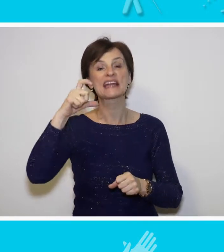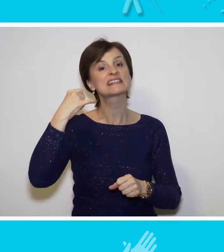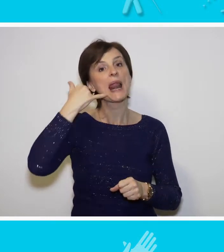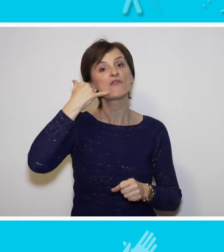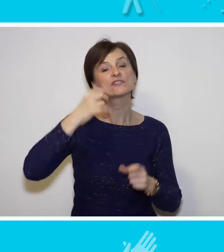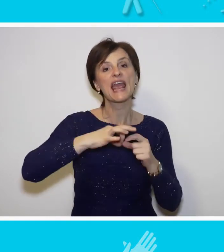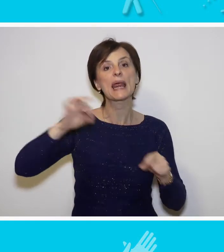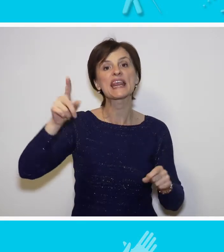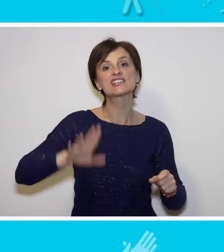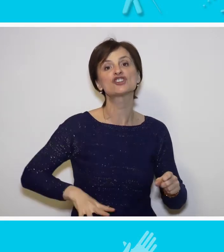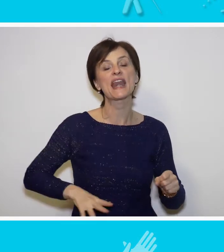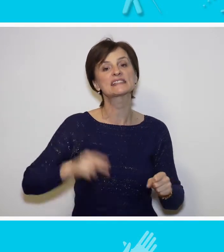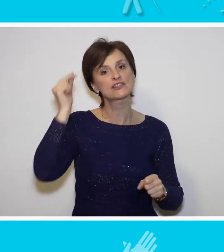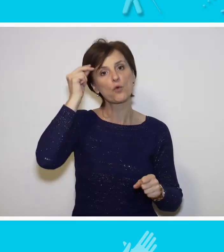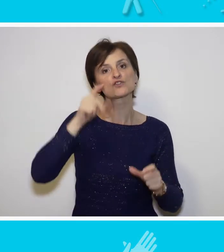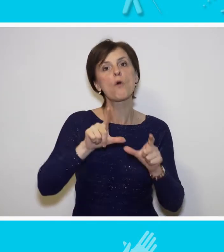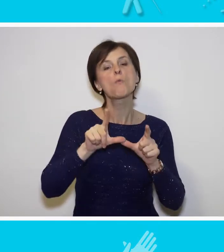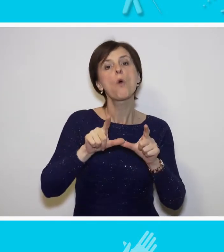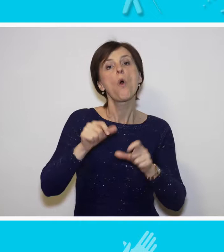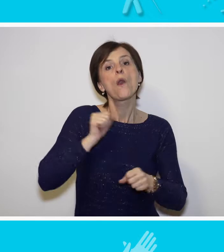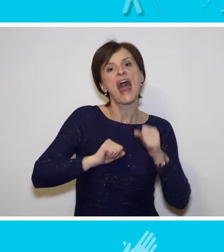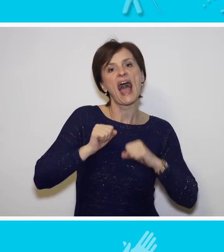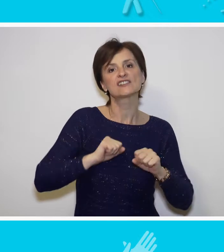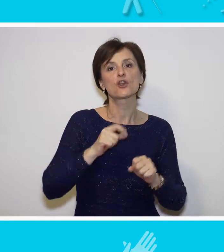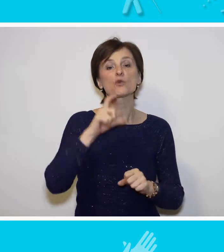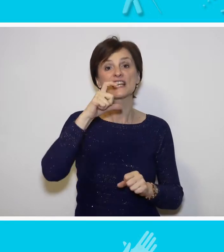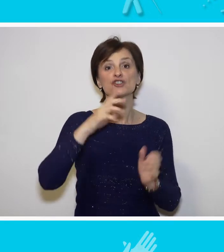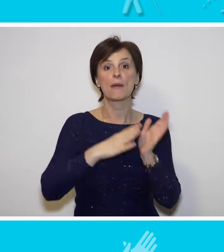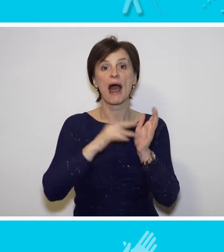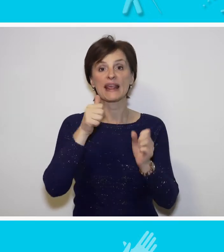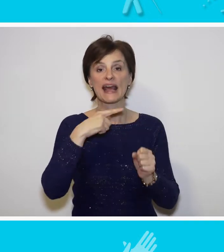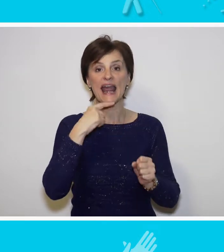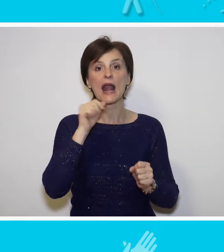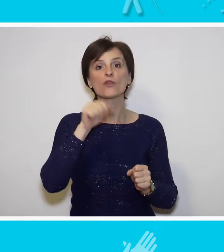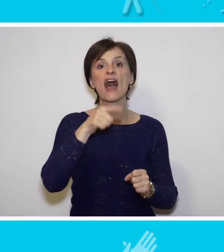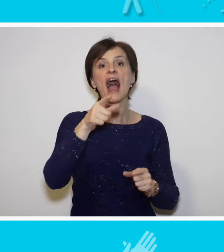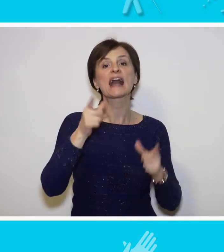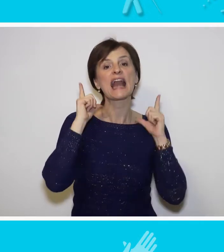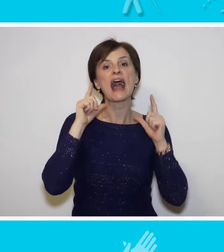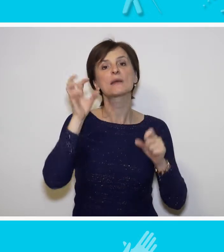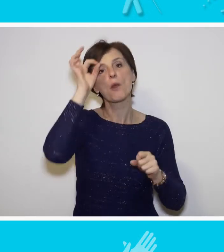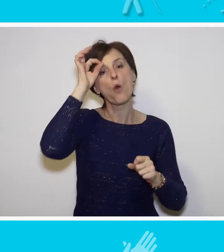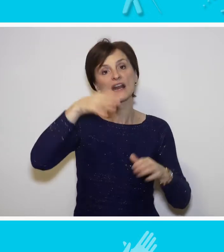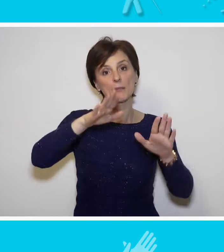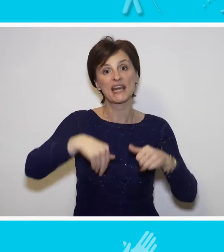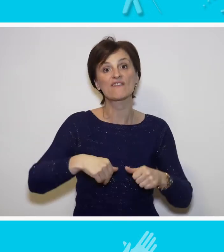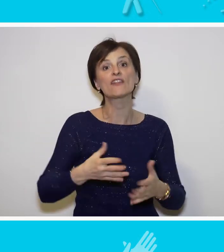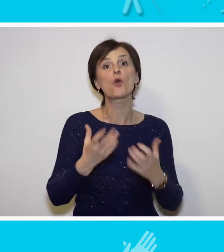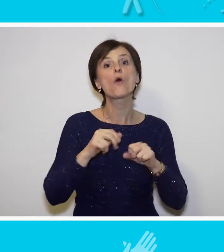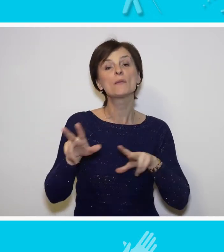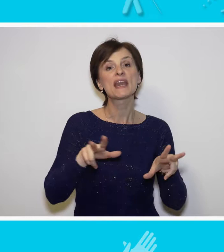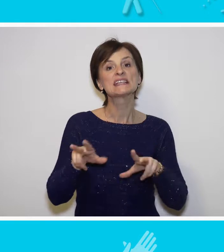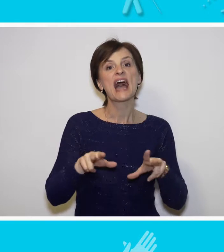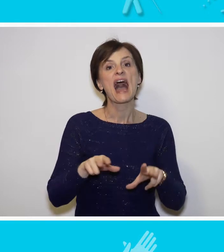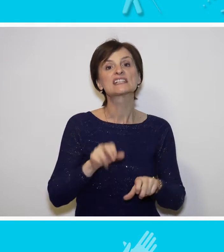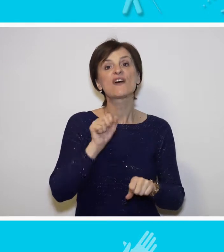linije za žene sa iskustvom nasilja. Sinisa Mali je istakao da je grad Beograd prihvatio inicijativu